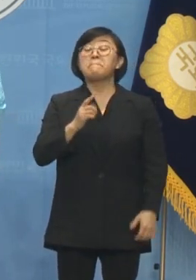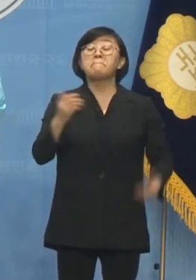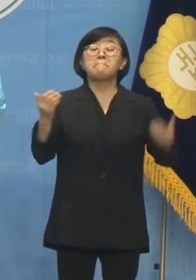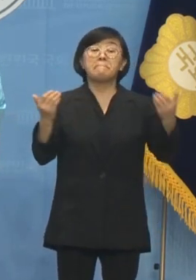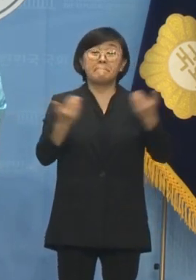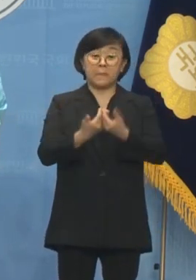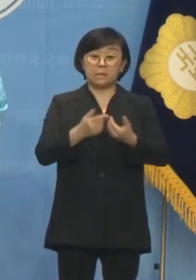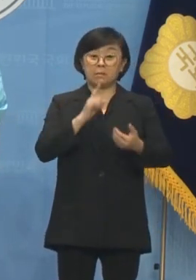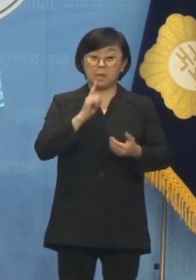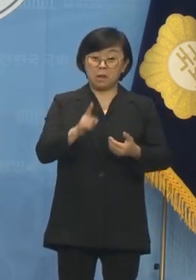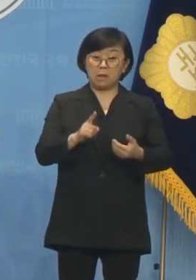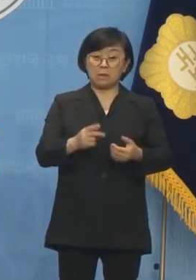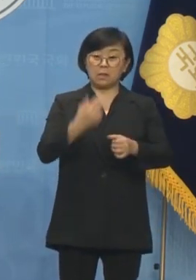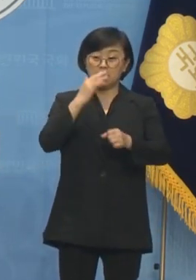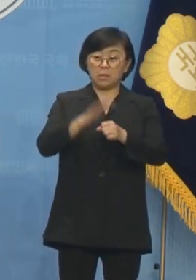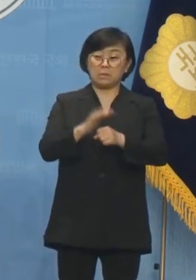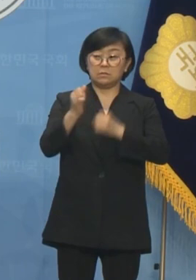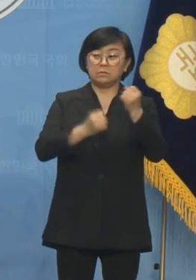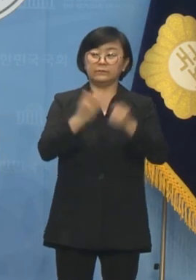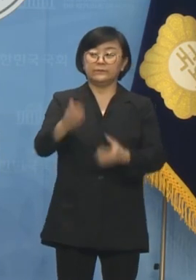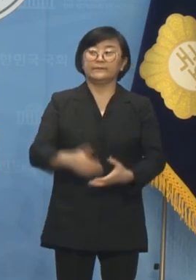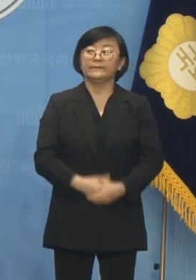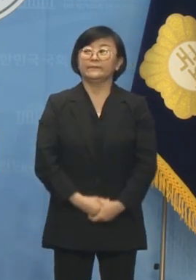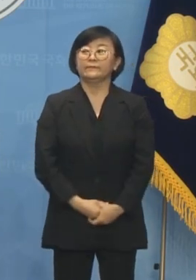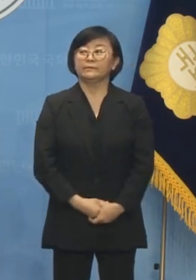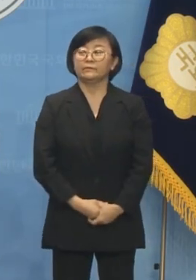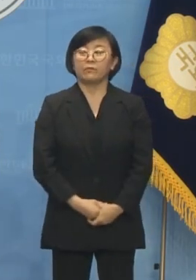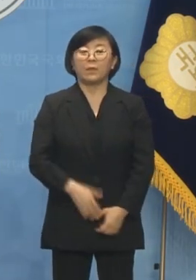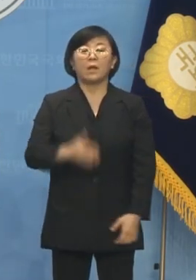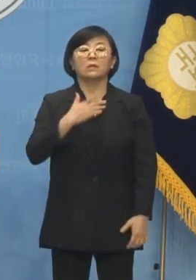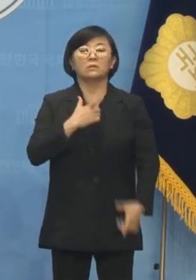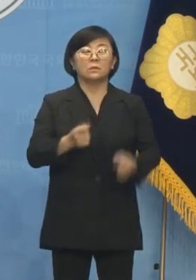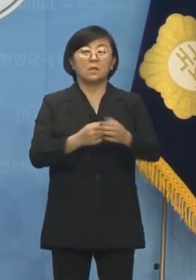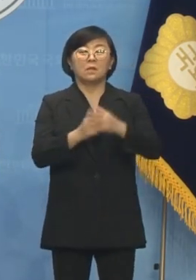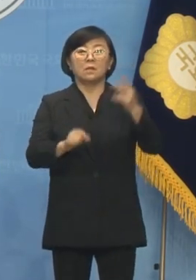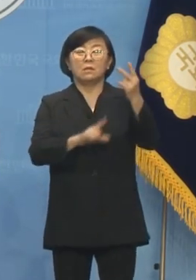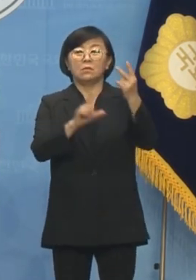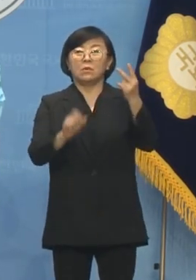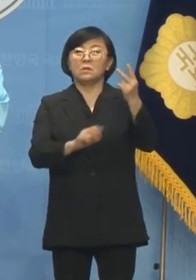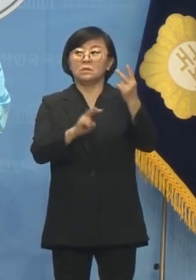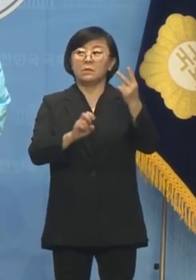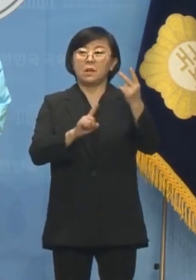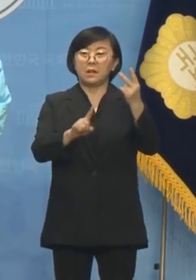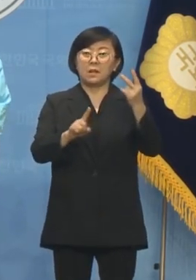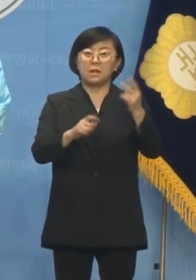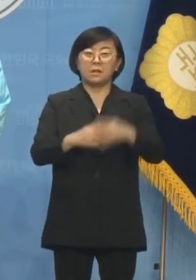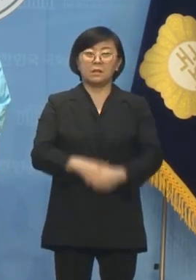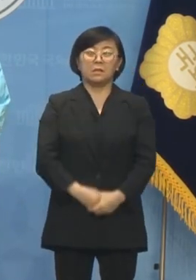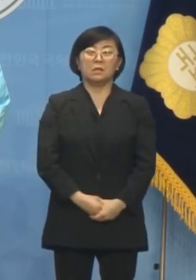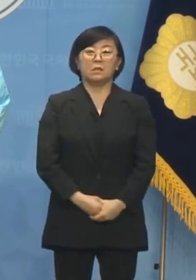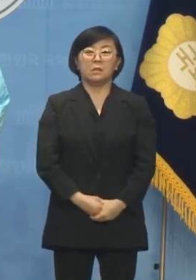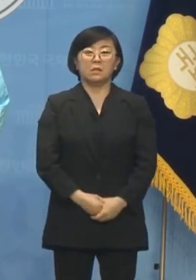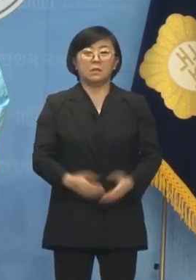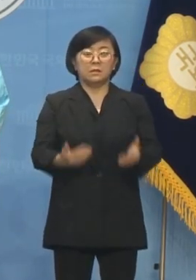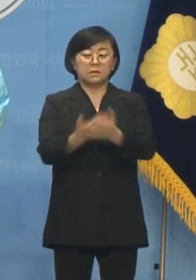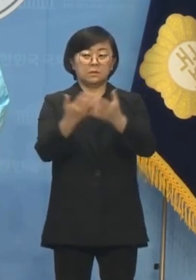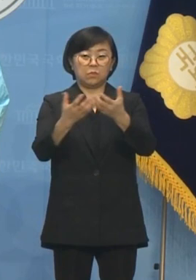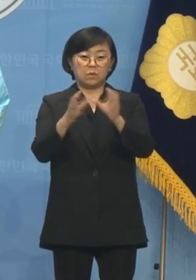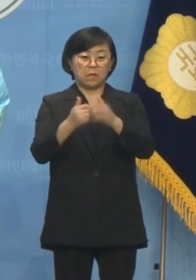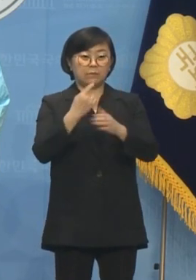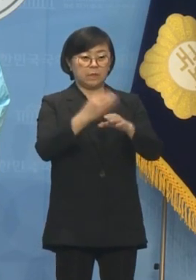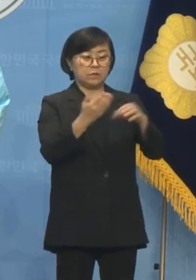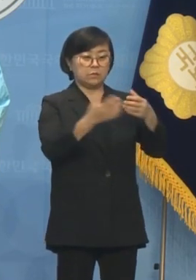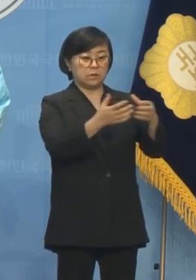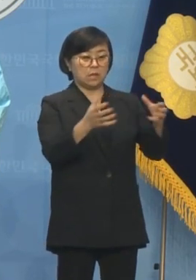했는데요. 이게 얼마나 허무 맹락한지 말씀드리도록 하겠습니다. 다 아시다시피 2월 21일 날 진보당 그리고